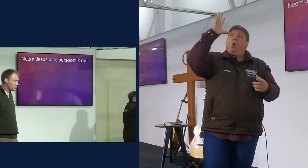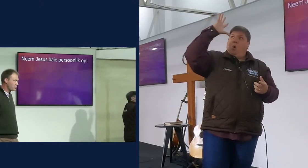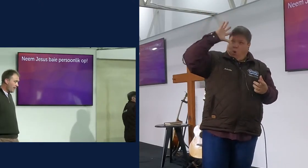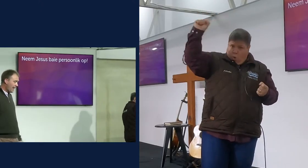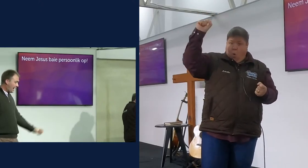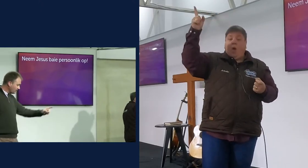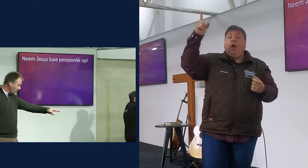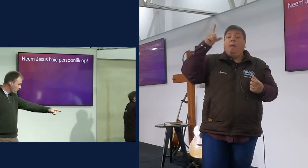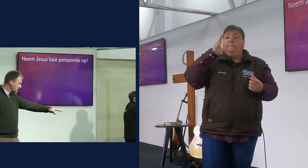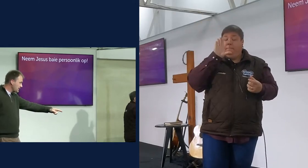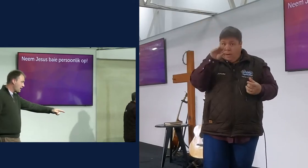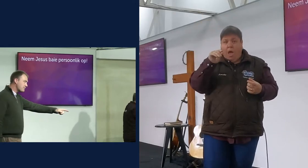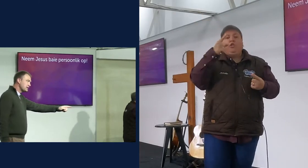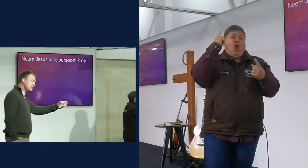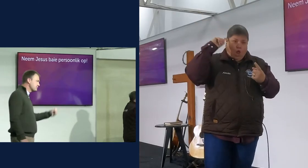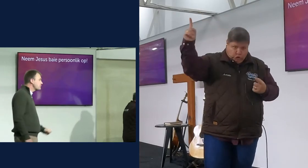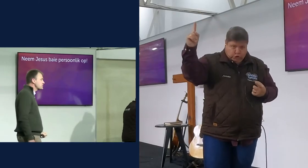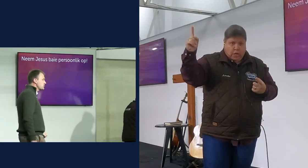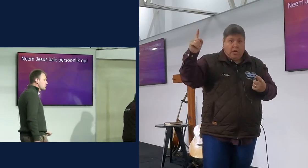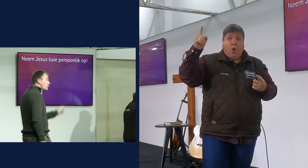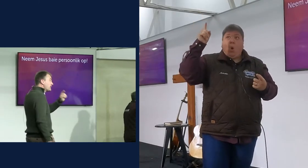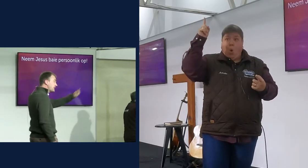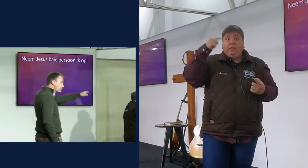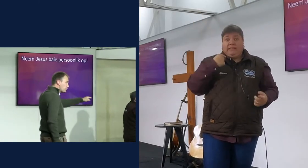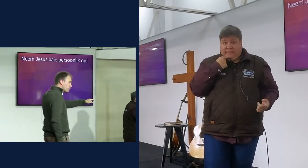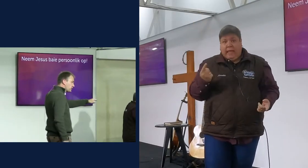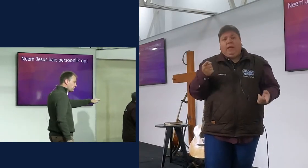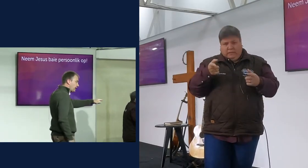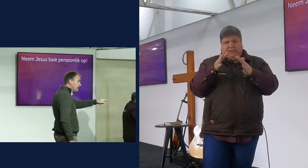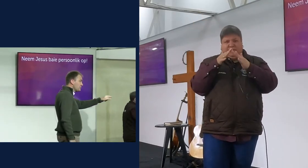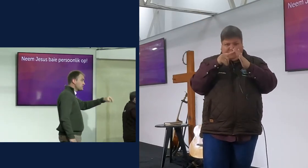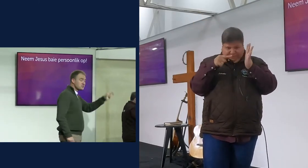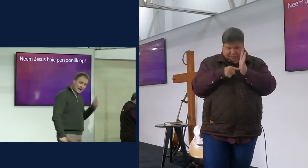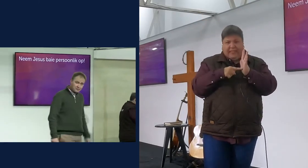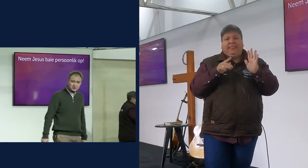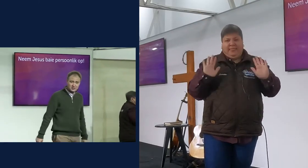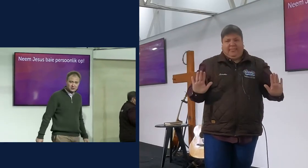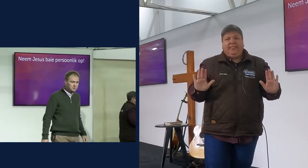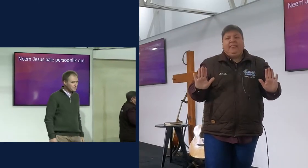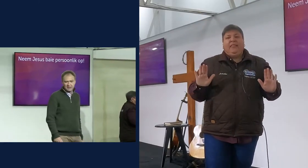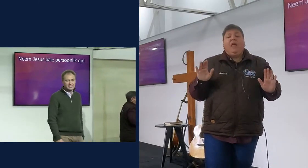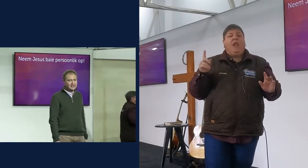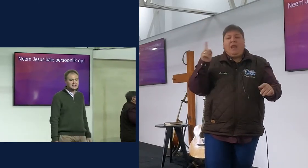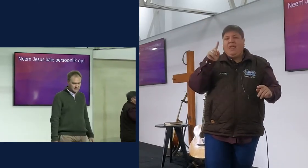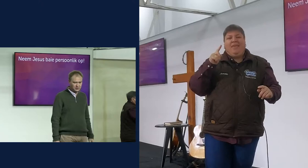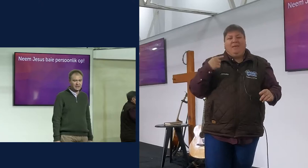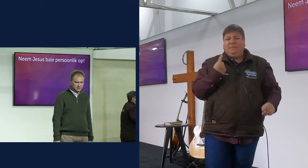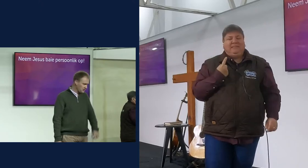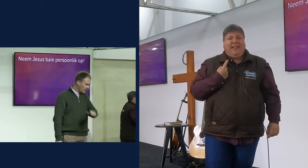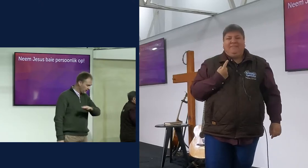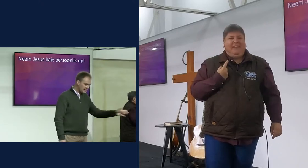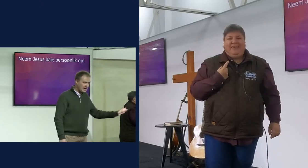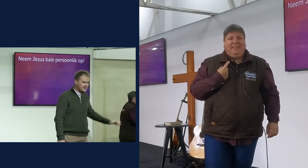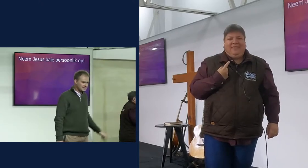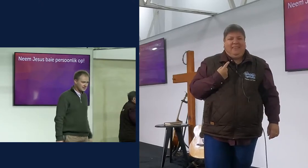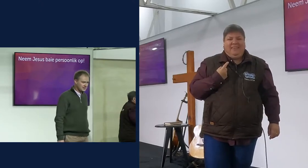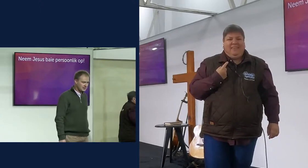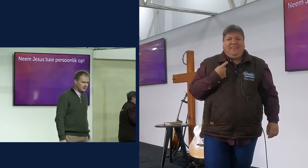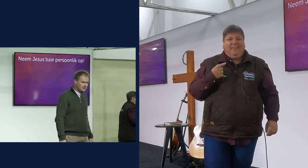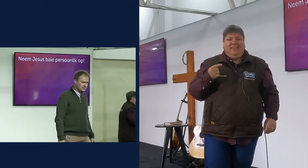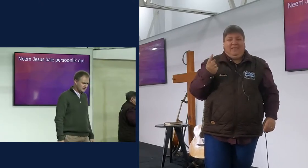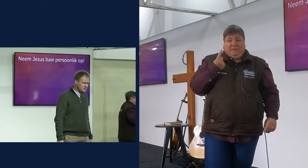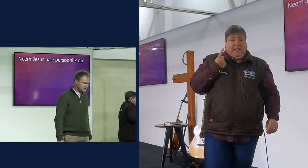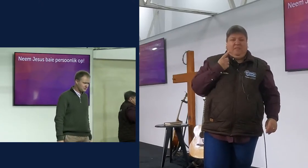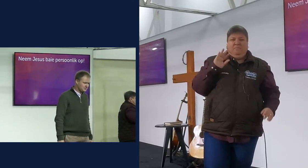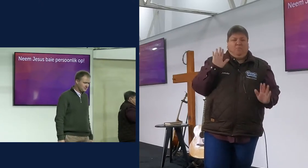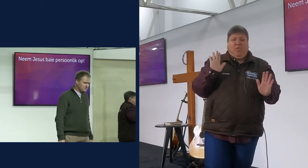persoonlik op elke woord in die bybel neem dit persoonlik op want dit gaan vir jou voor en toeval wat jy self persoonlik gaan opneem jy gaan sit waar jy is vandag jy gaan het nerends jach gaan